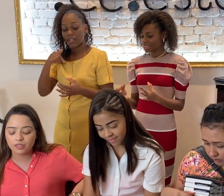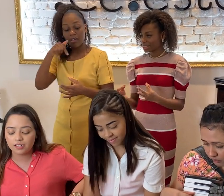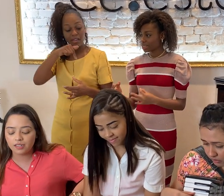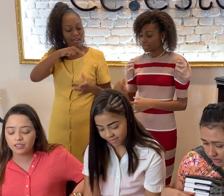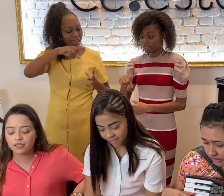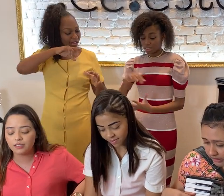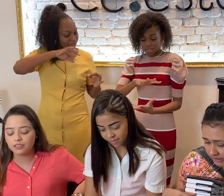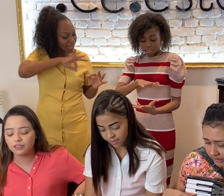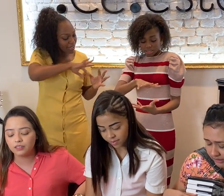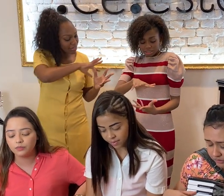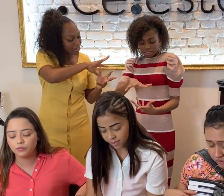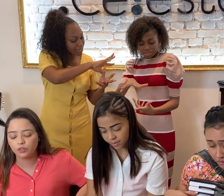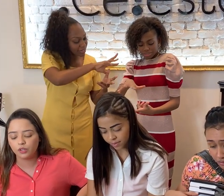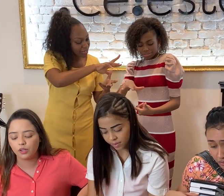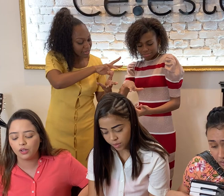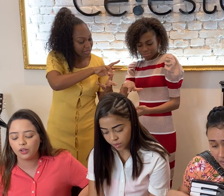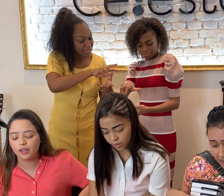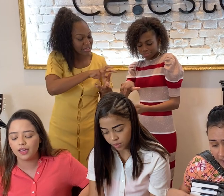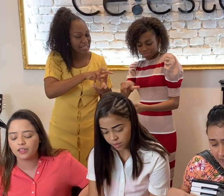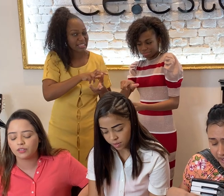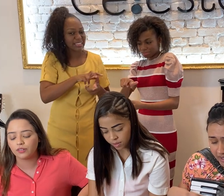Quando estou